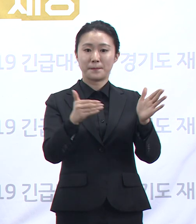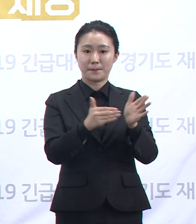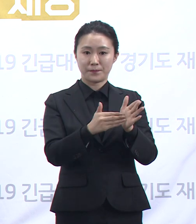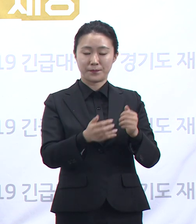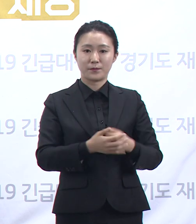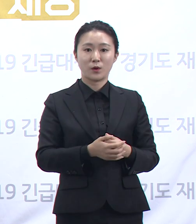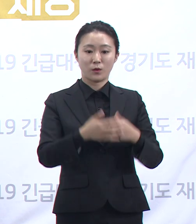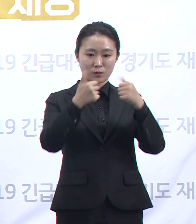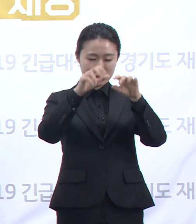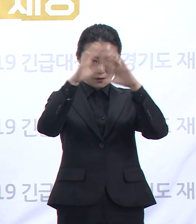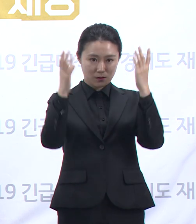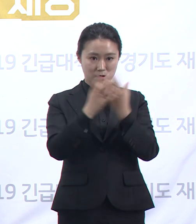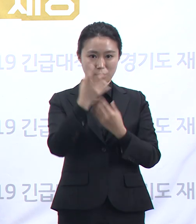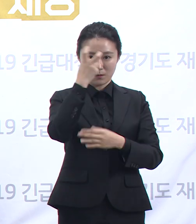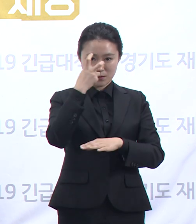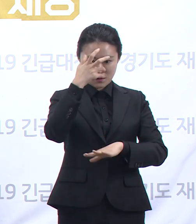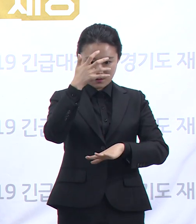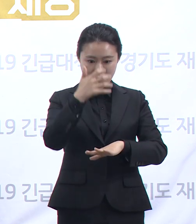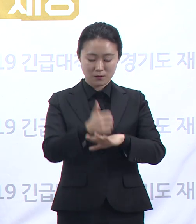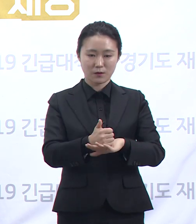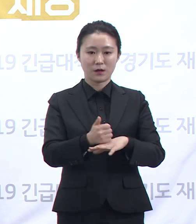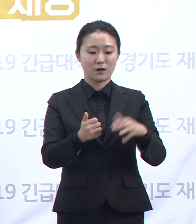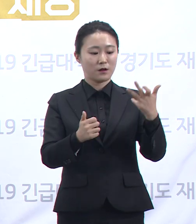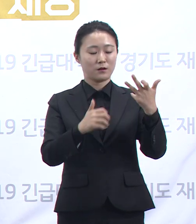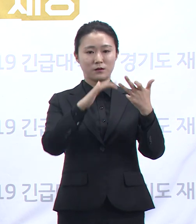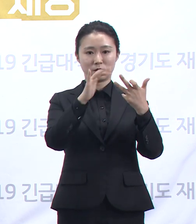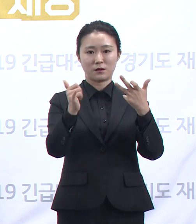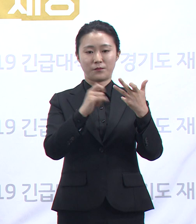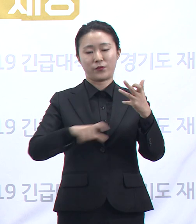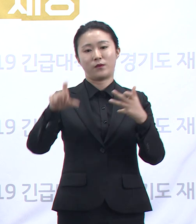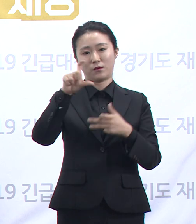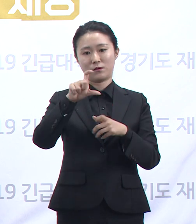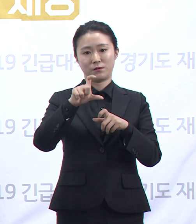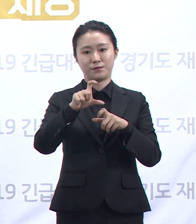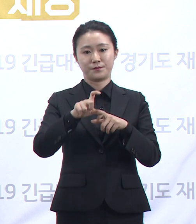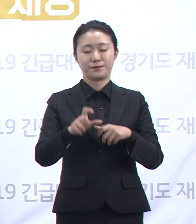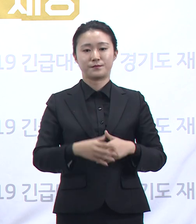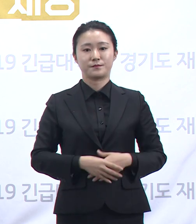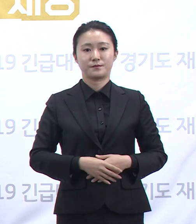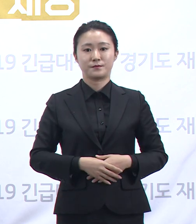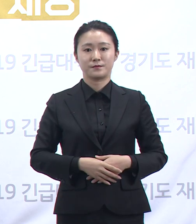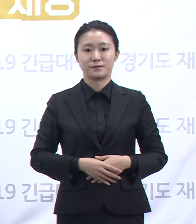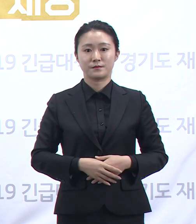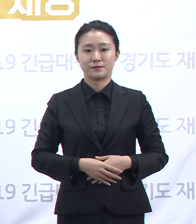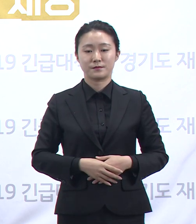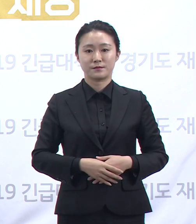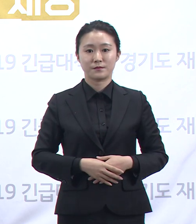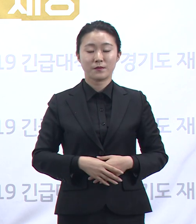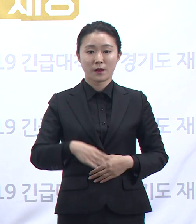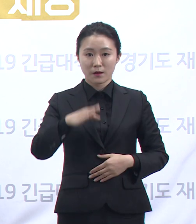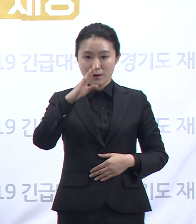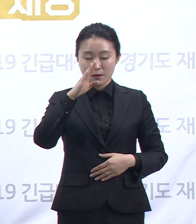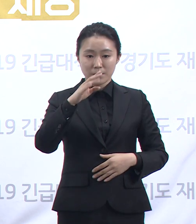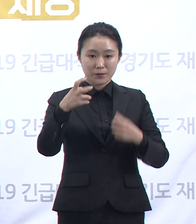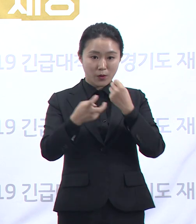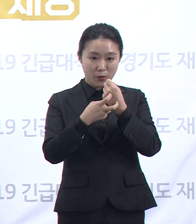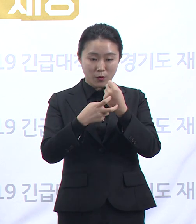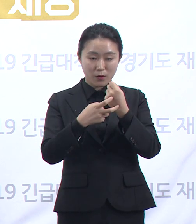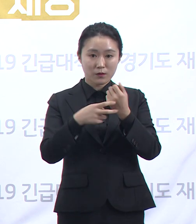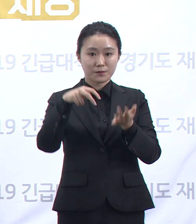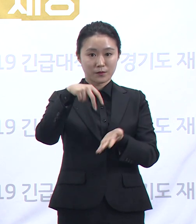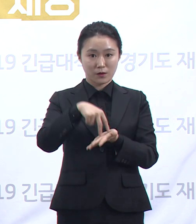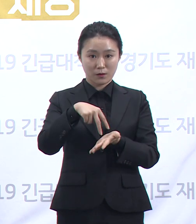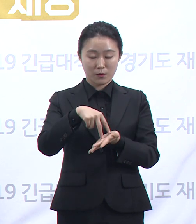시행한 검사에서 18명의 추가 확진을 확인하였습니다. 병원에서는 확진자가 발생한 5층